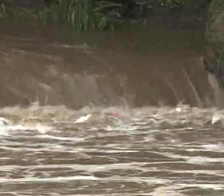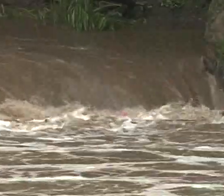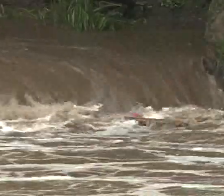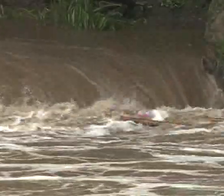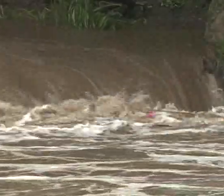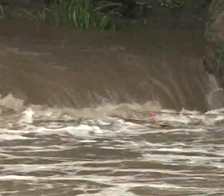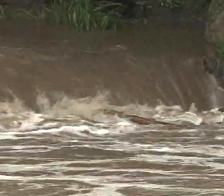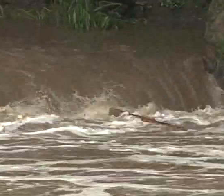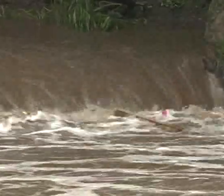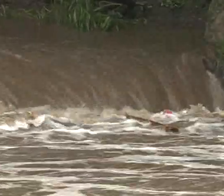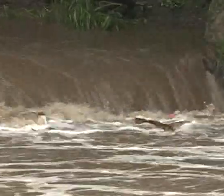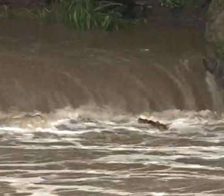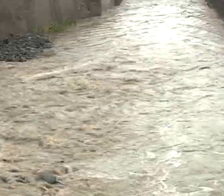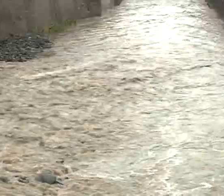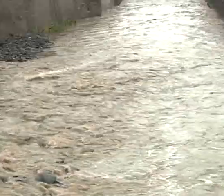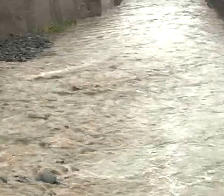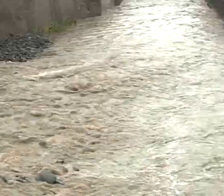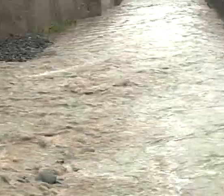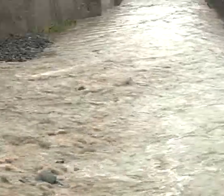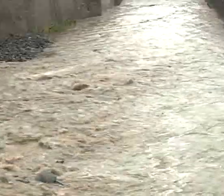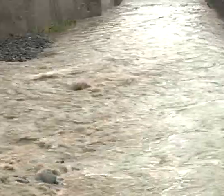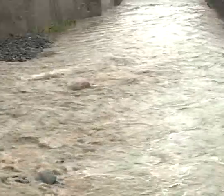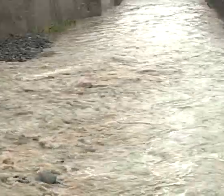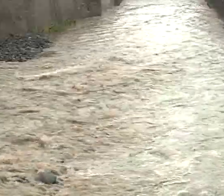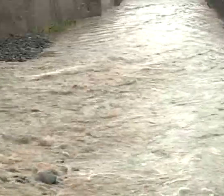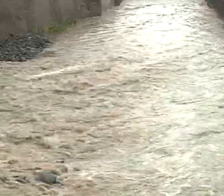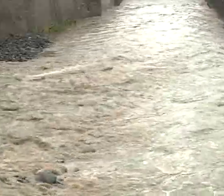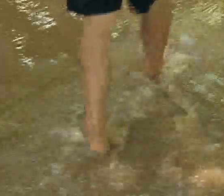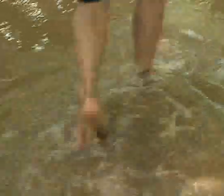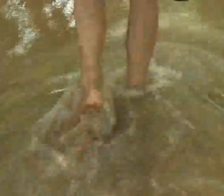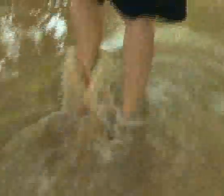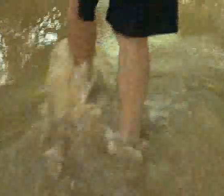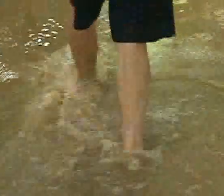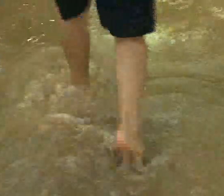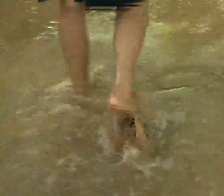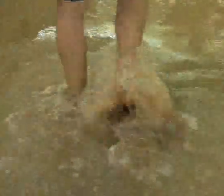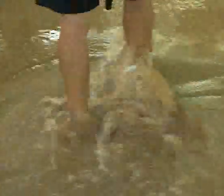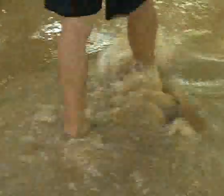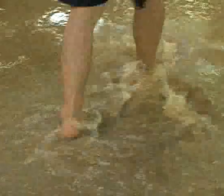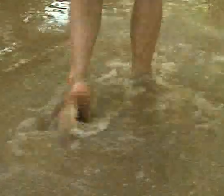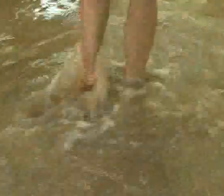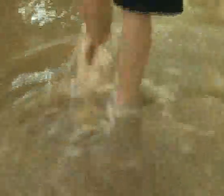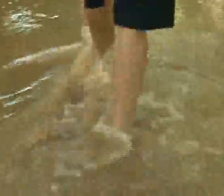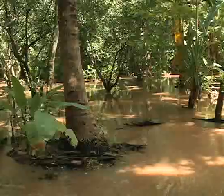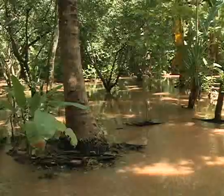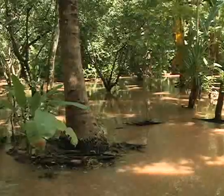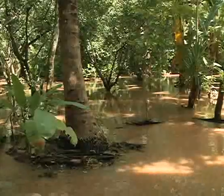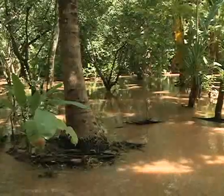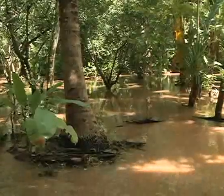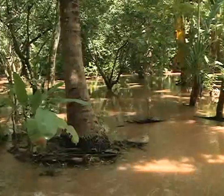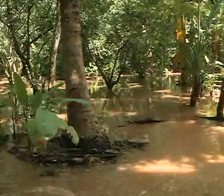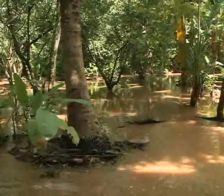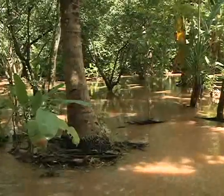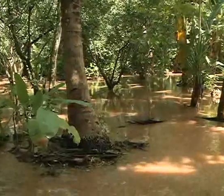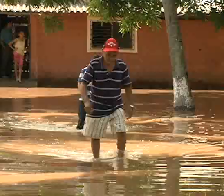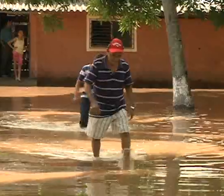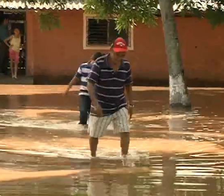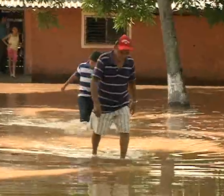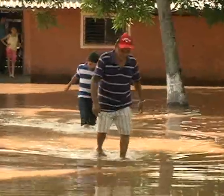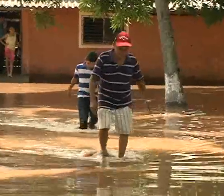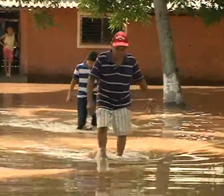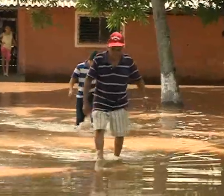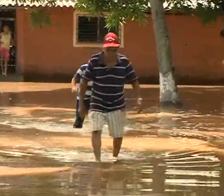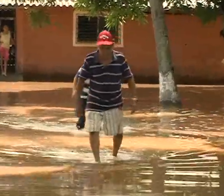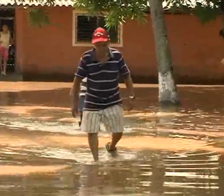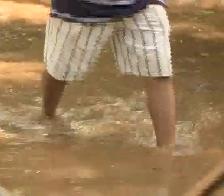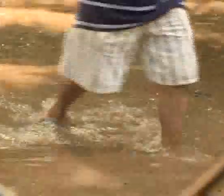Los niveles de agua dejados por la lluvia se mantienen en 360 milímetros. El 80% del territorio nacional tiene saturación de agua,